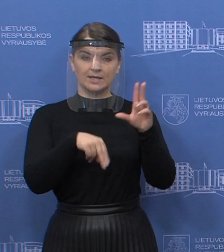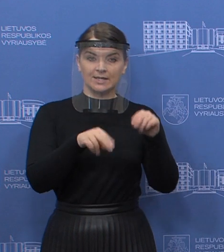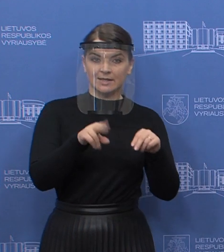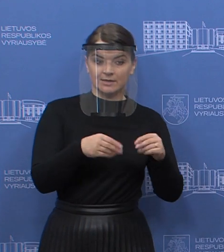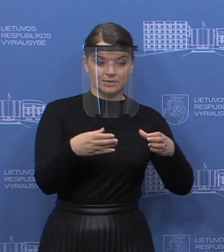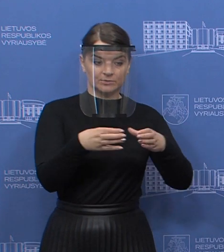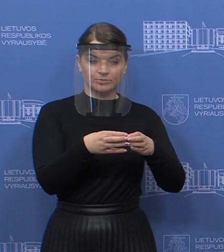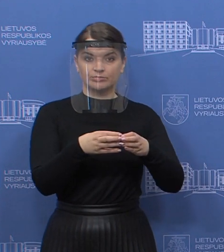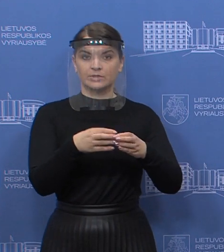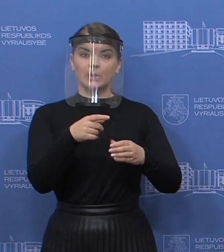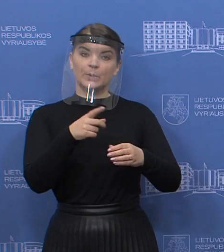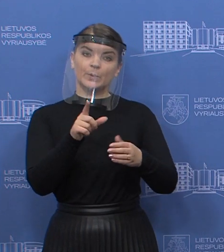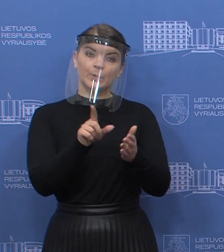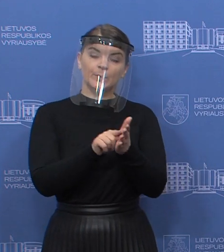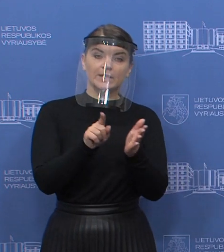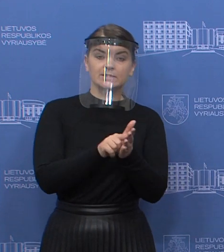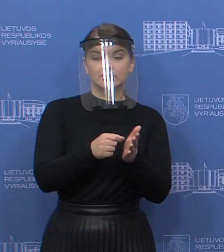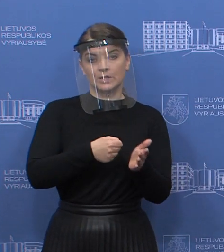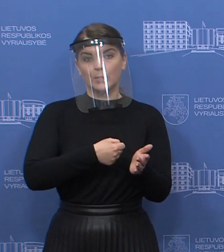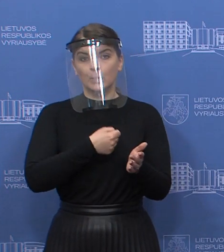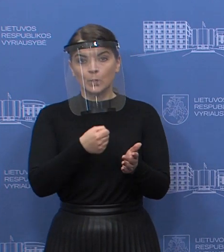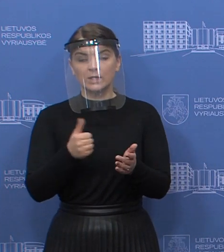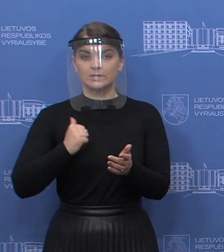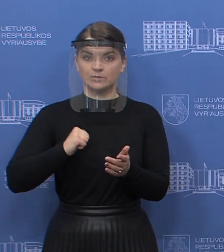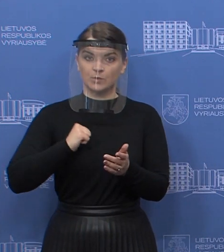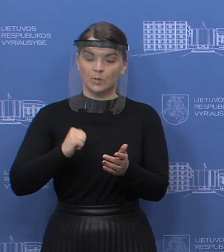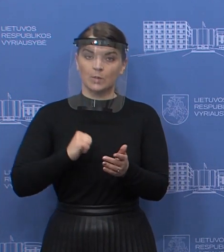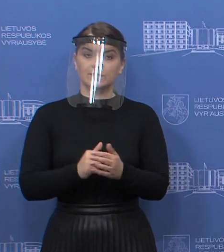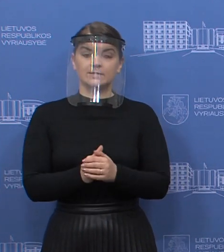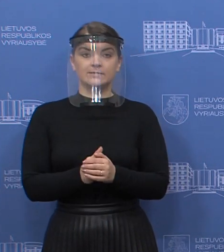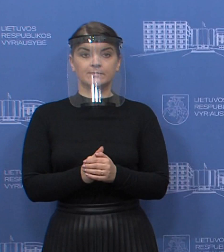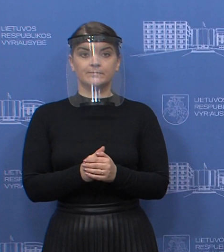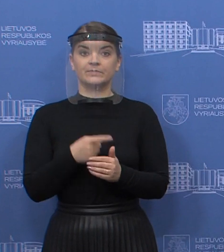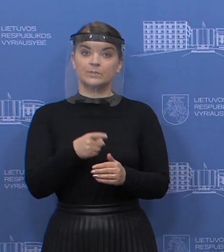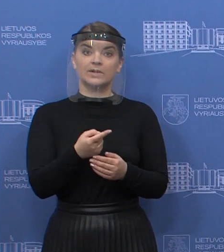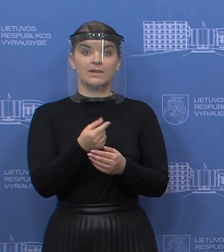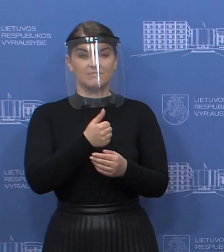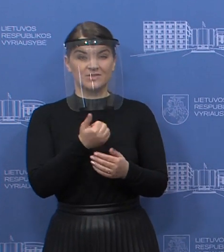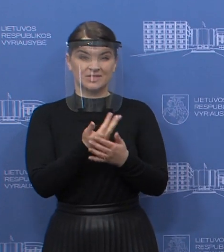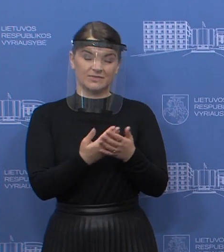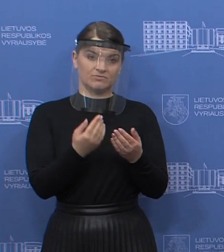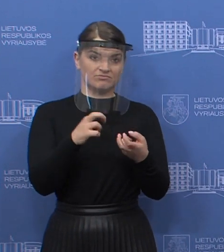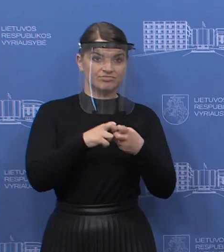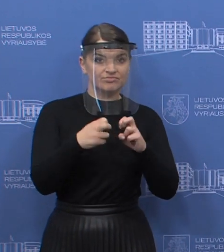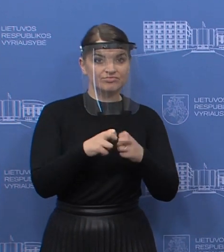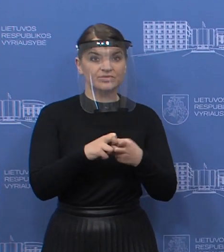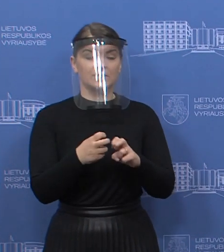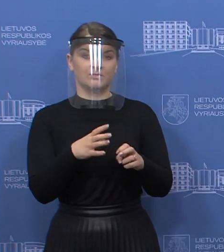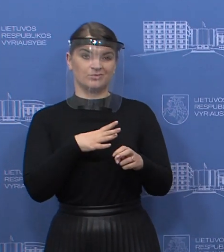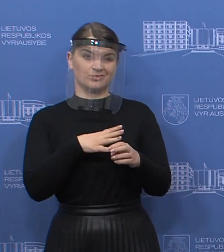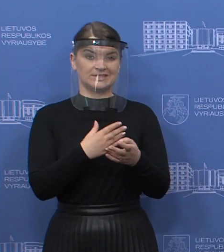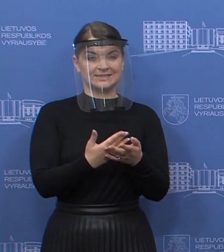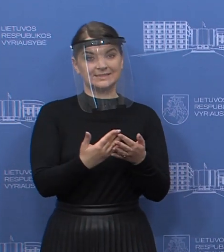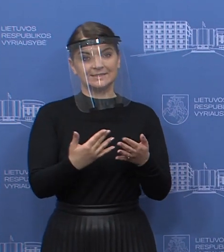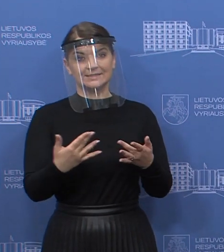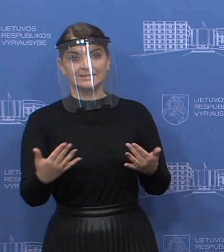mūsų seniorus, arba senatvės pensininkus, kurie patyrė įvairiausių sunkumų, net matyti diskutuojama,